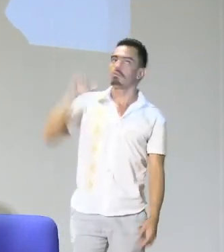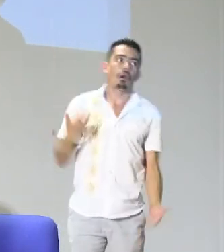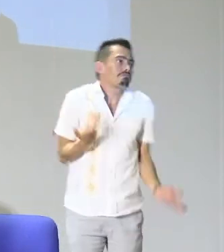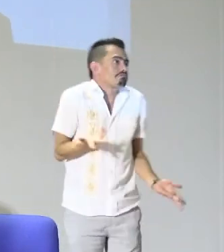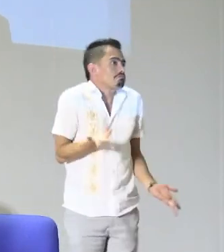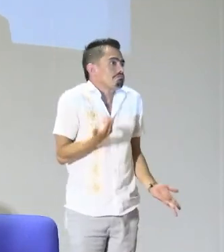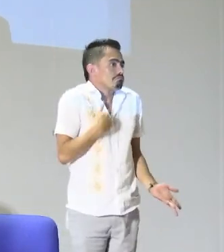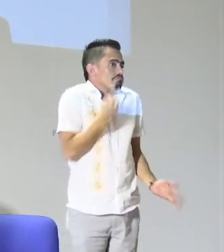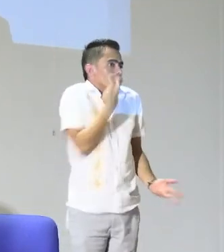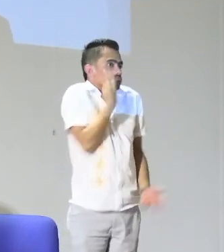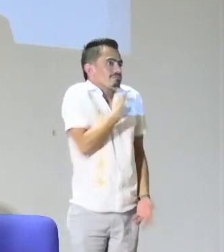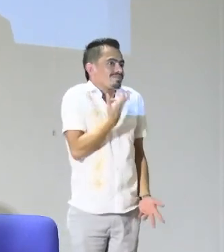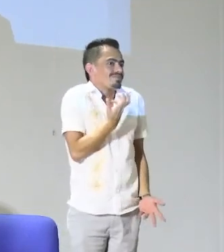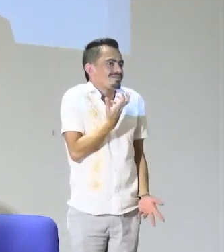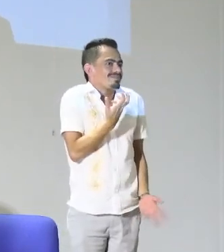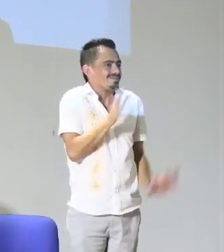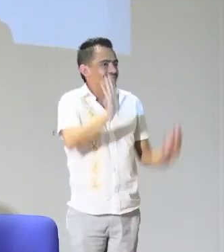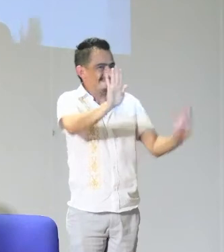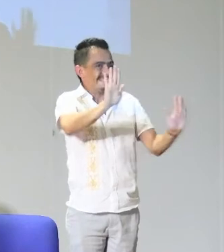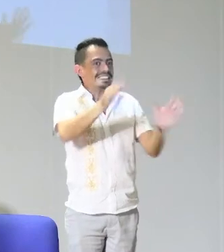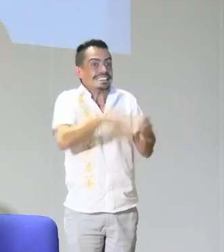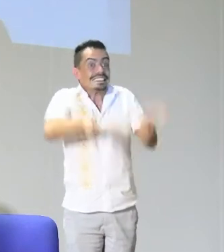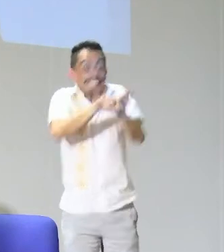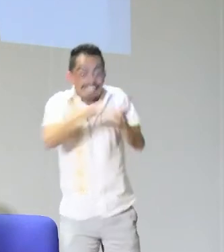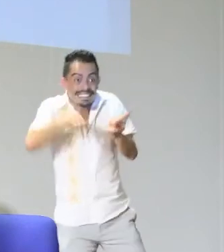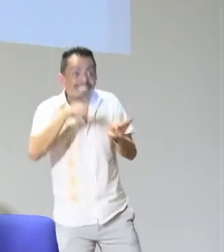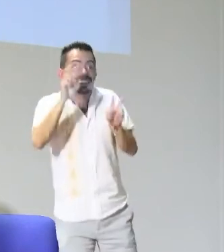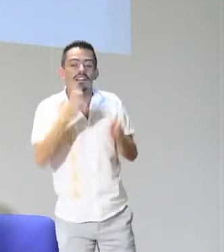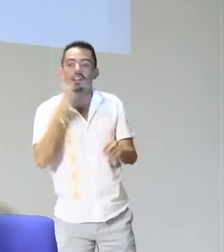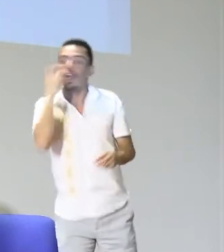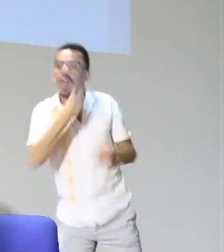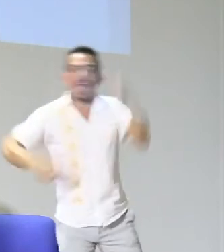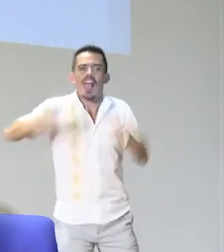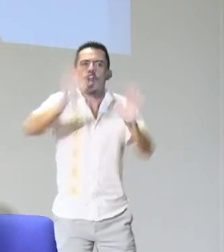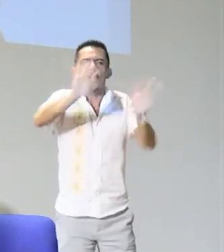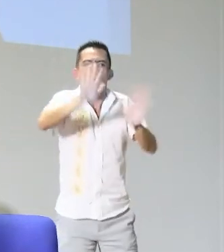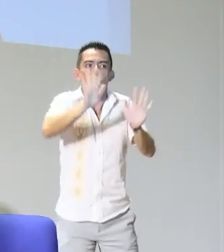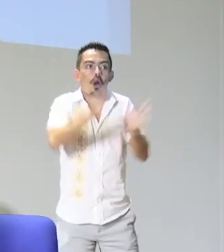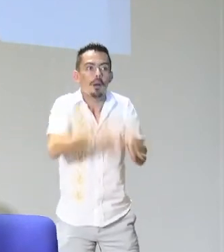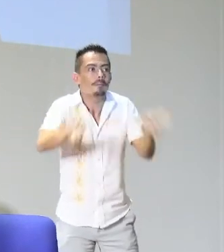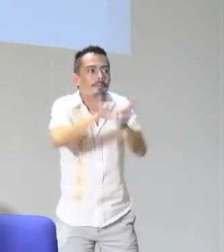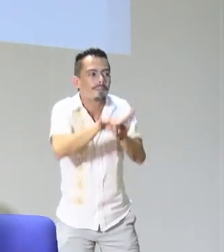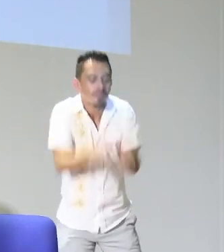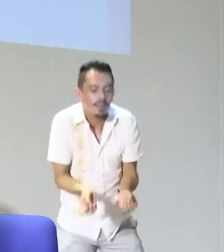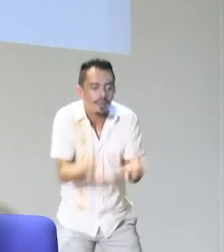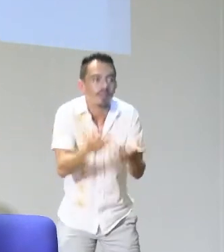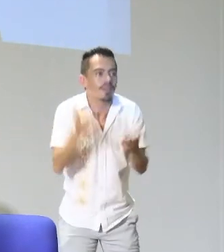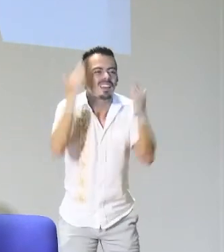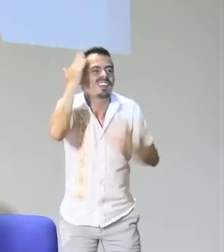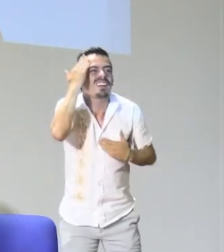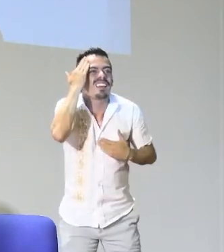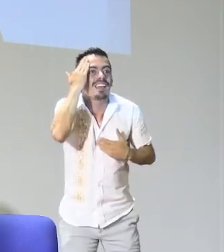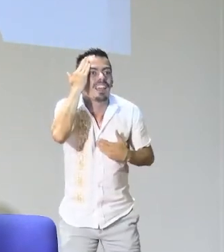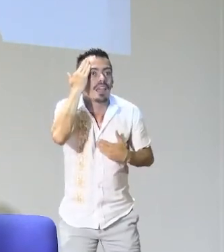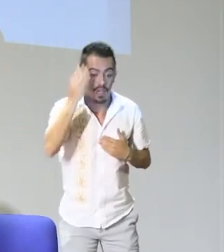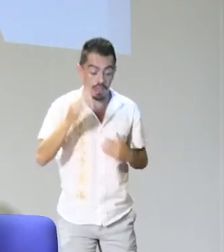lingüístico, aclaración de intérprete, puede enseñar y a la vez hablar porque fue oralizado y eso es lo que está viendo el niño. Entonces, es